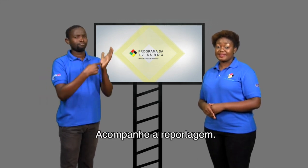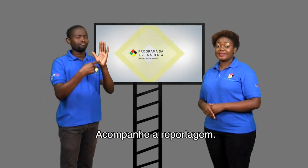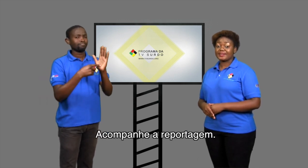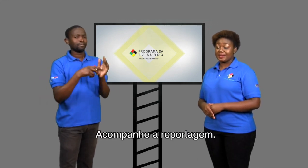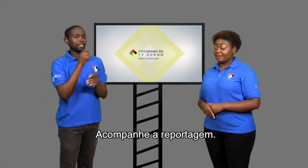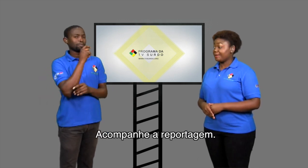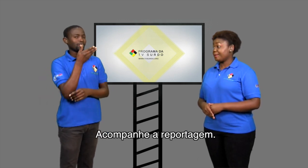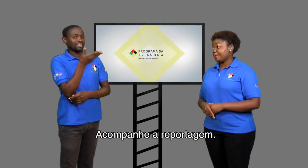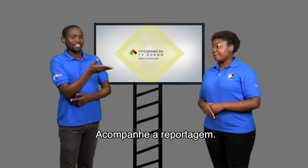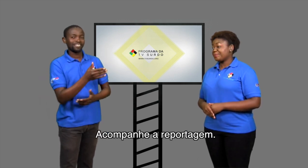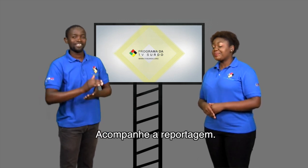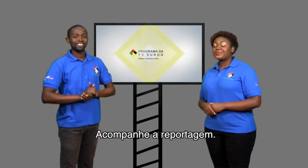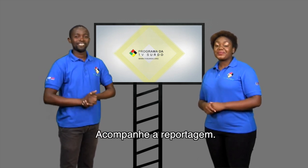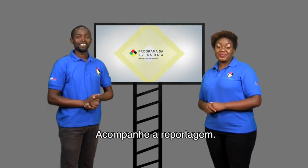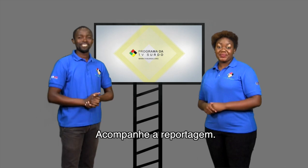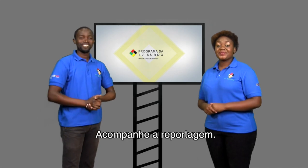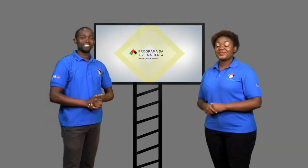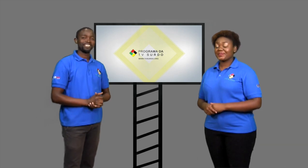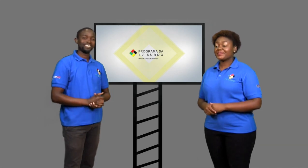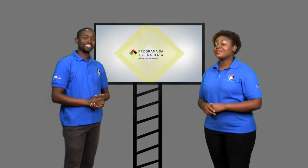Acompanhe a reportagem